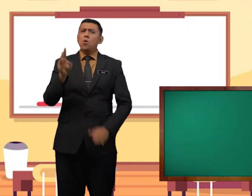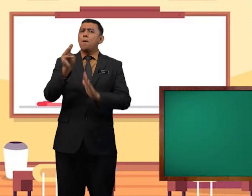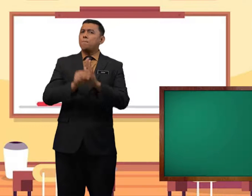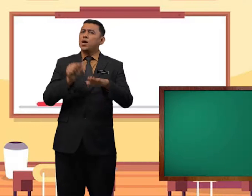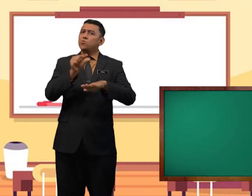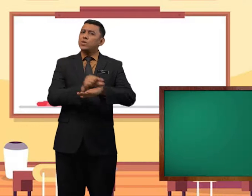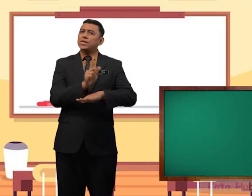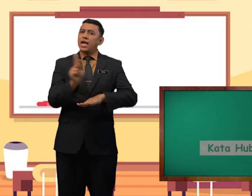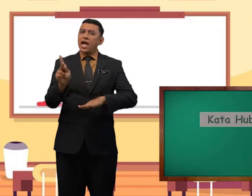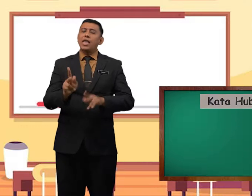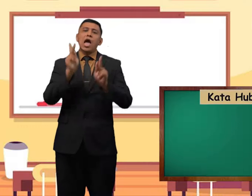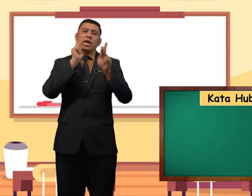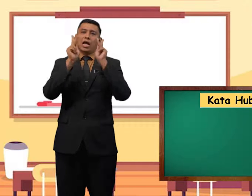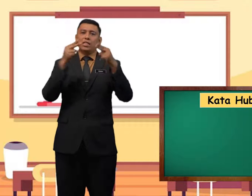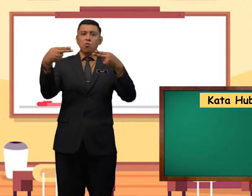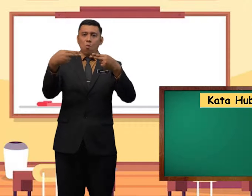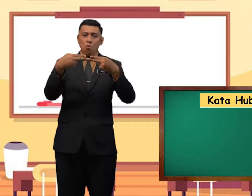menggunakan kata hubung.